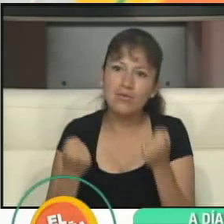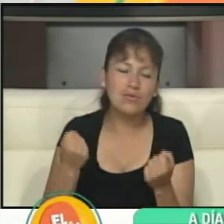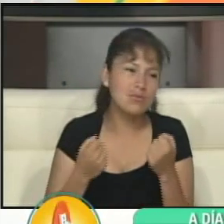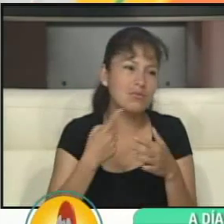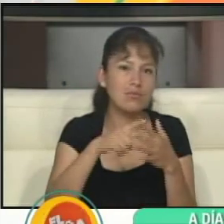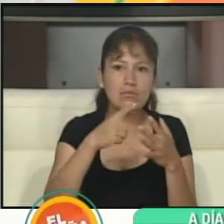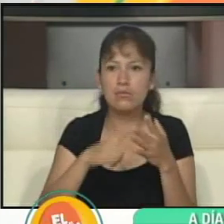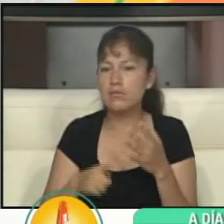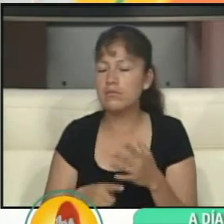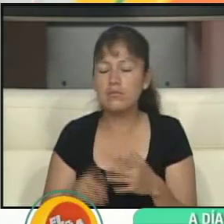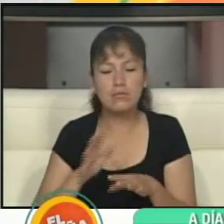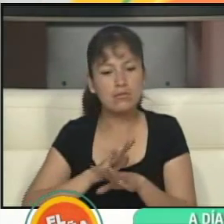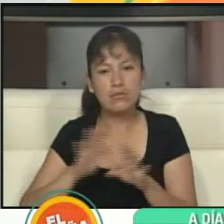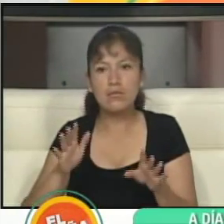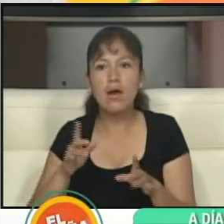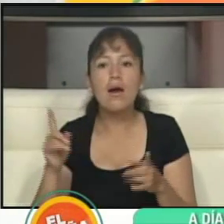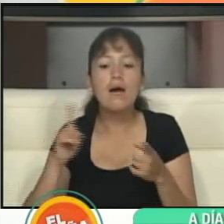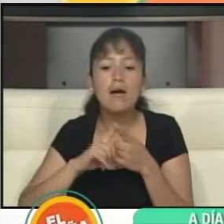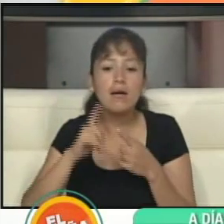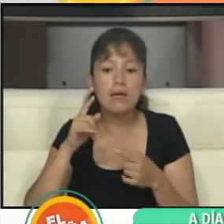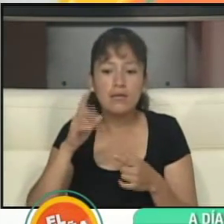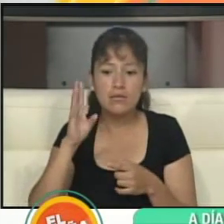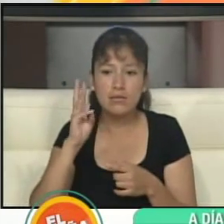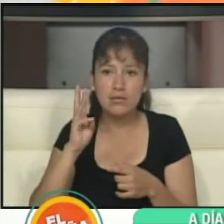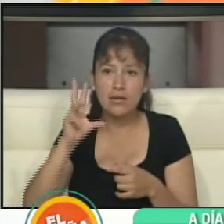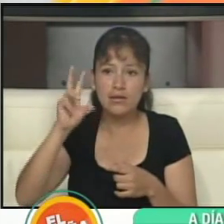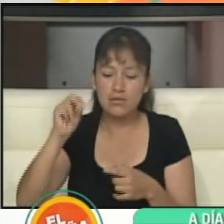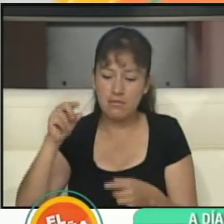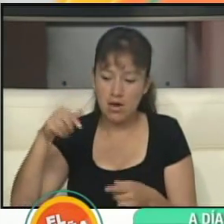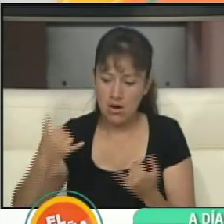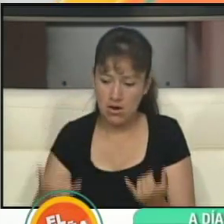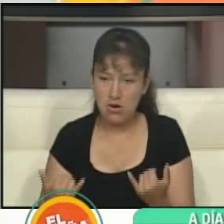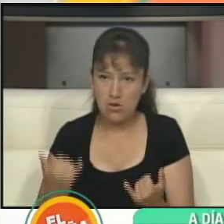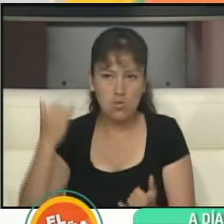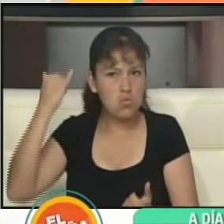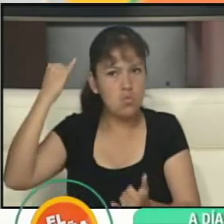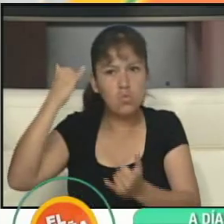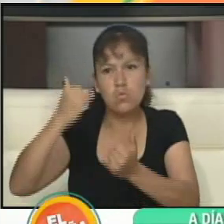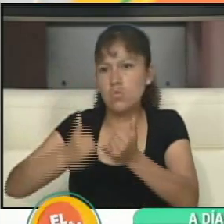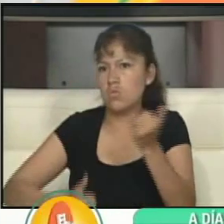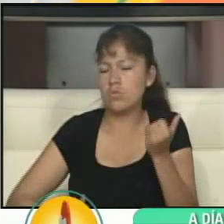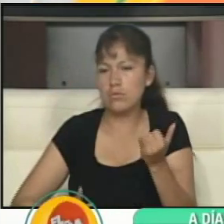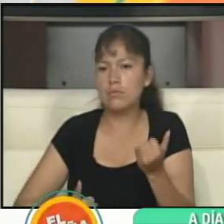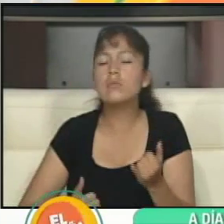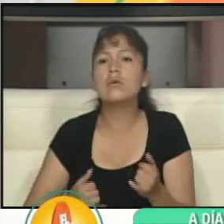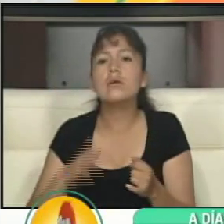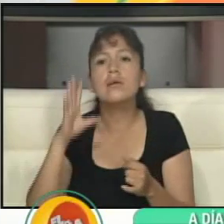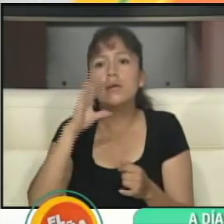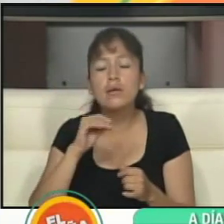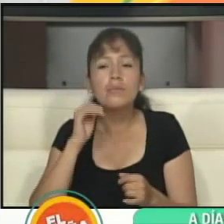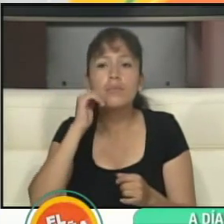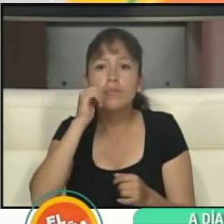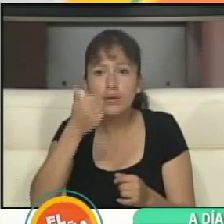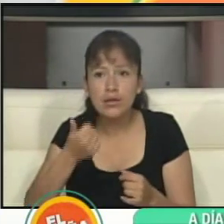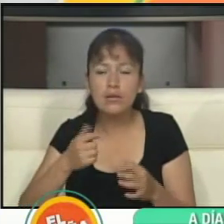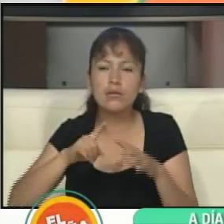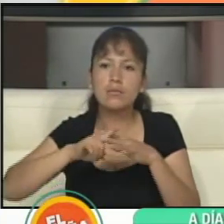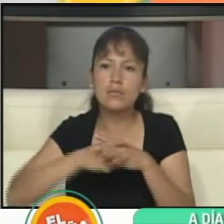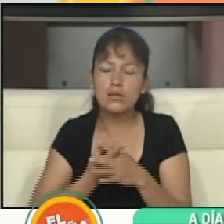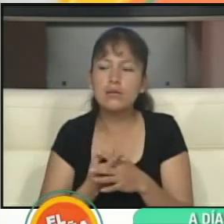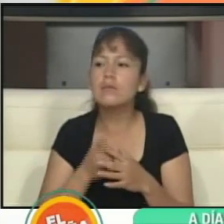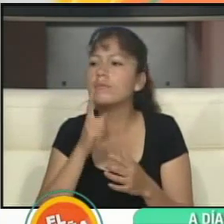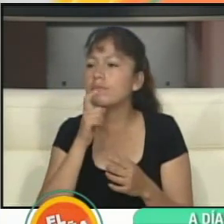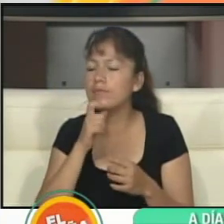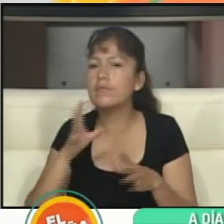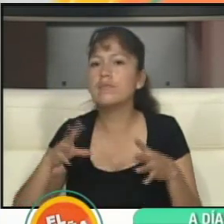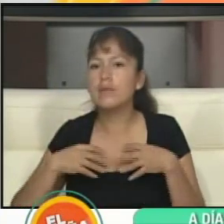Se ha establecido que hasta las 6 y media de la tarde del día de hoy ya nos termina el plazo. A partir de mañana estaríamos realizando la entrega